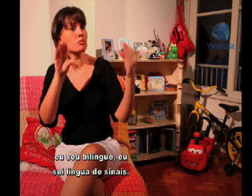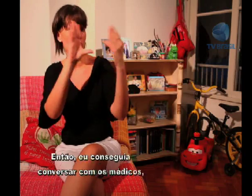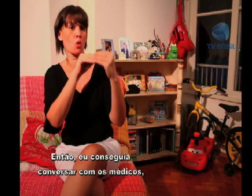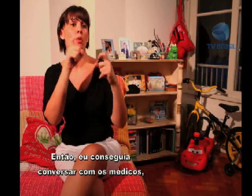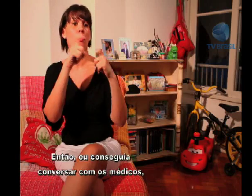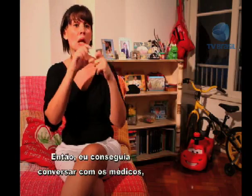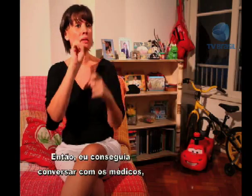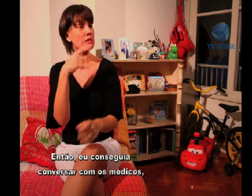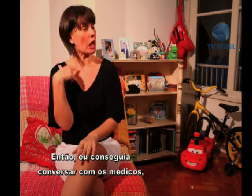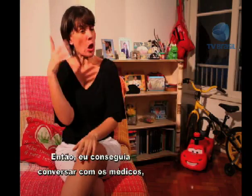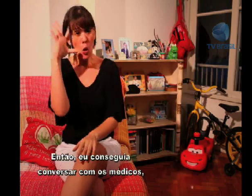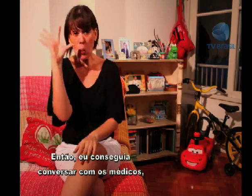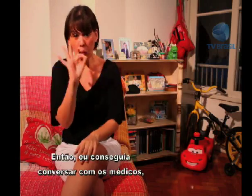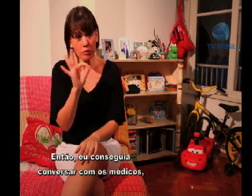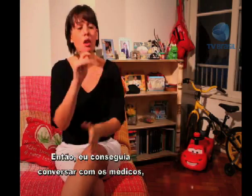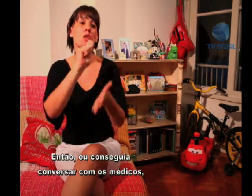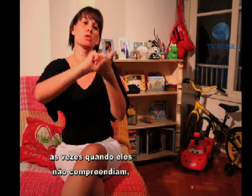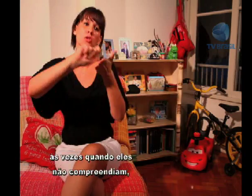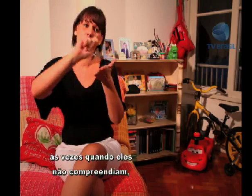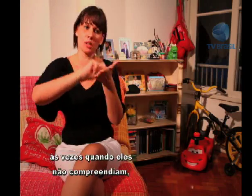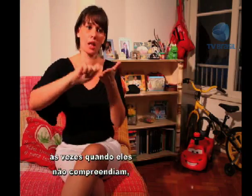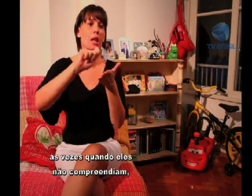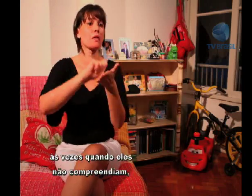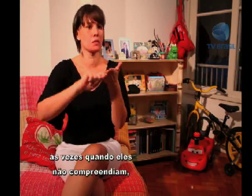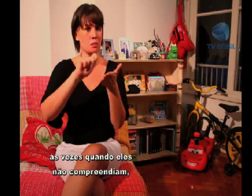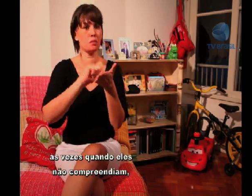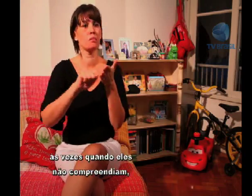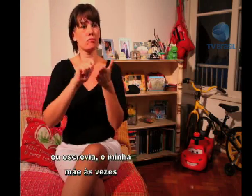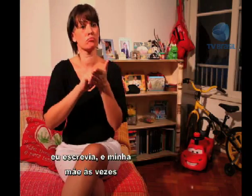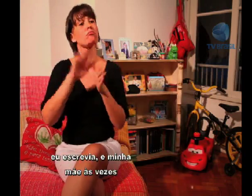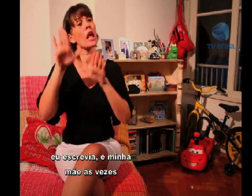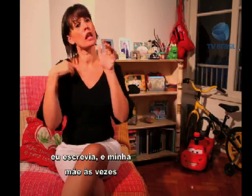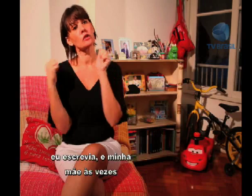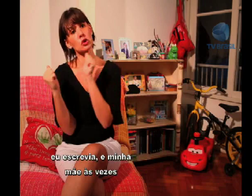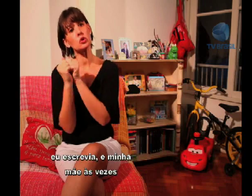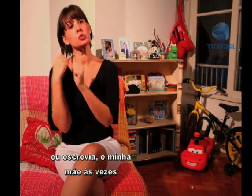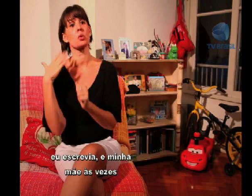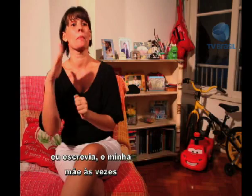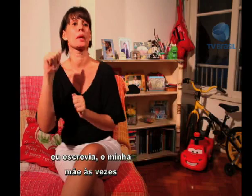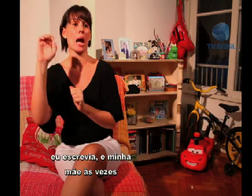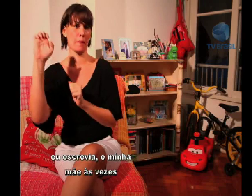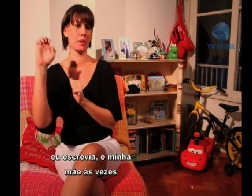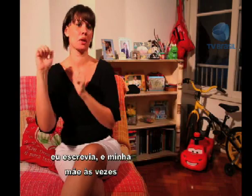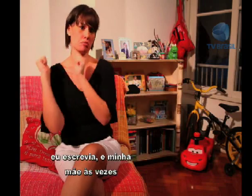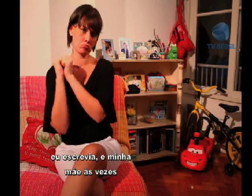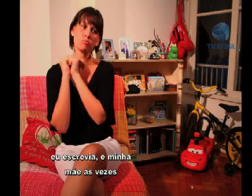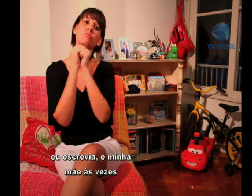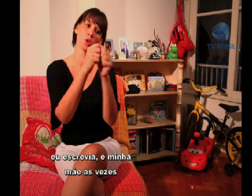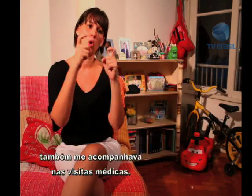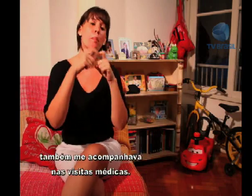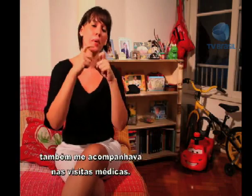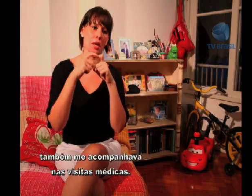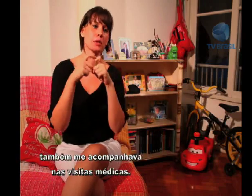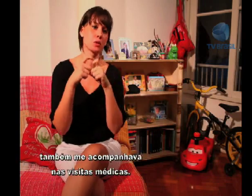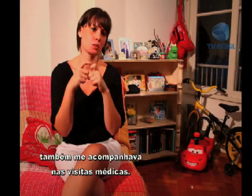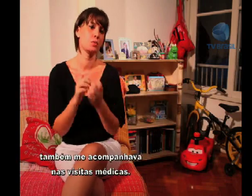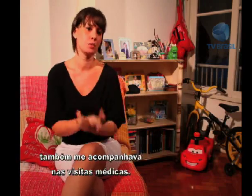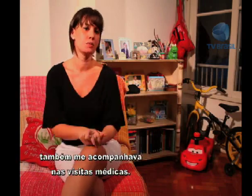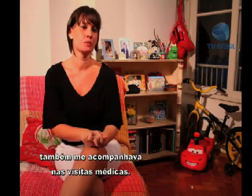Então eu conseguia conversar com os médicos. Às vezes, quando ele não compreendia, eu escrevia. E minha mãe, às vezes, me acompanhava também às visitas